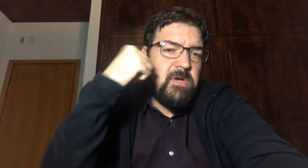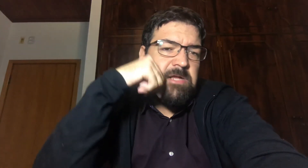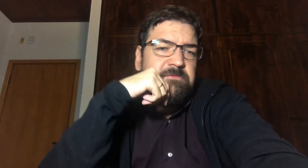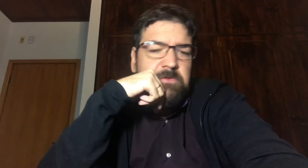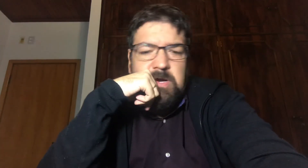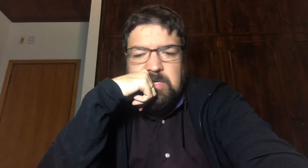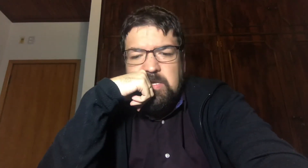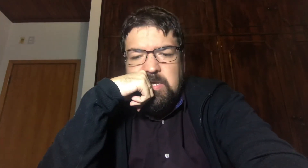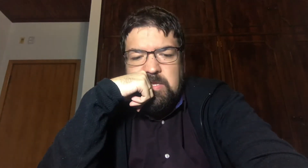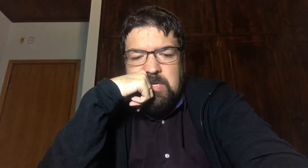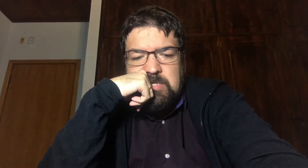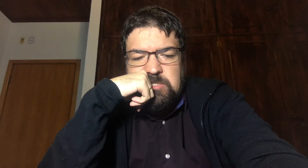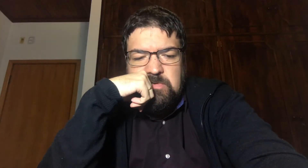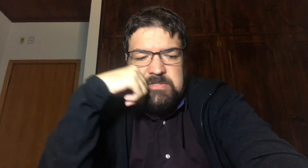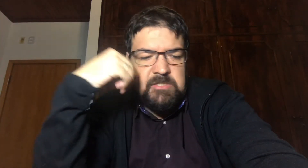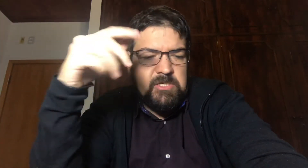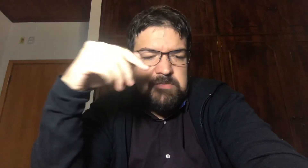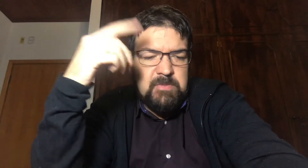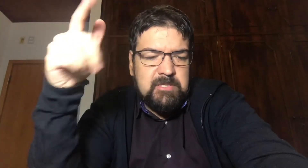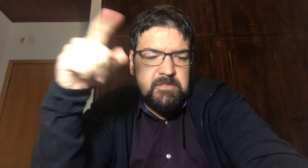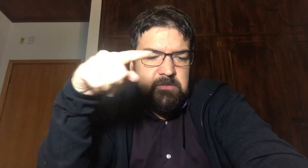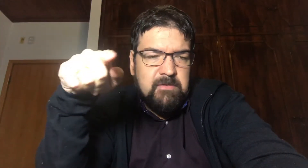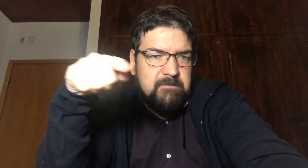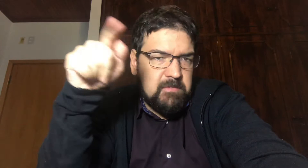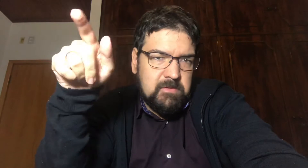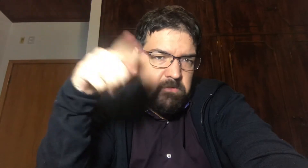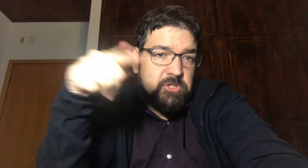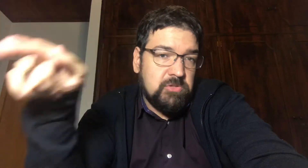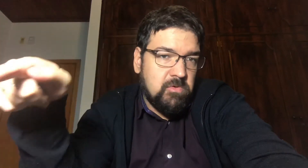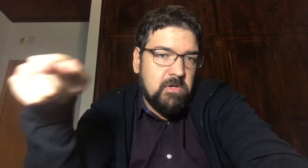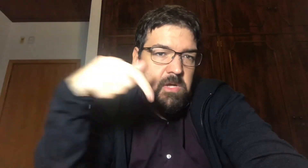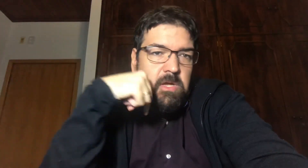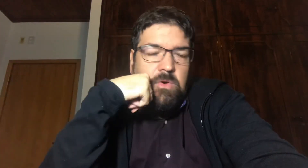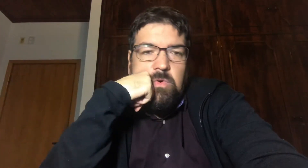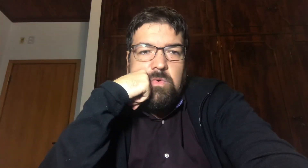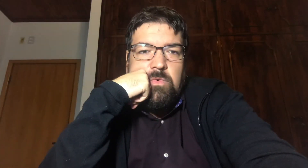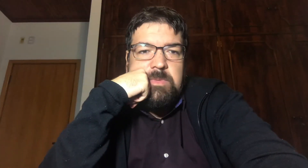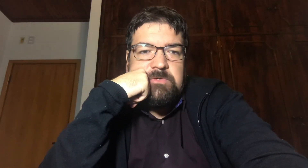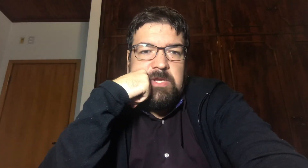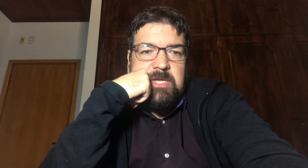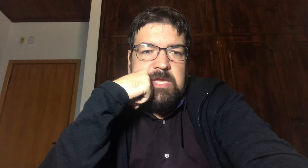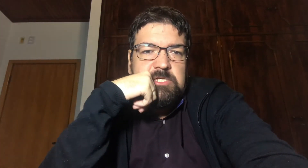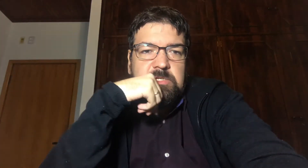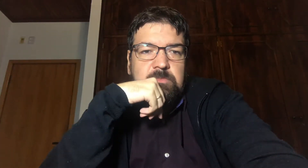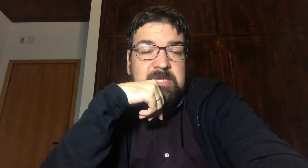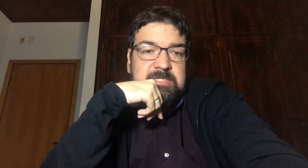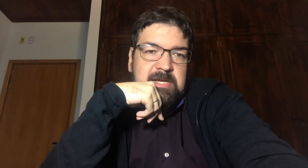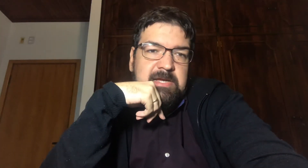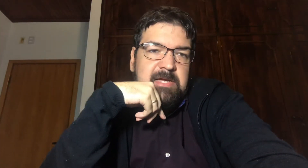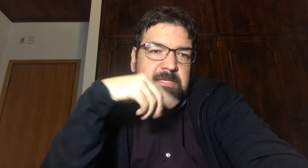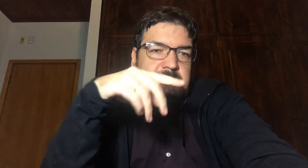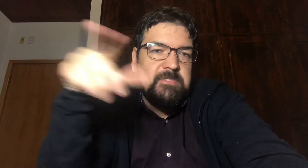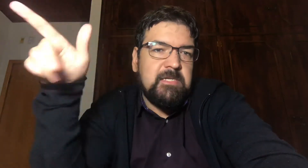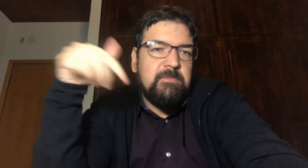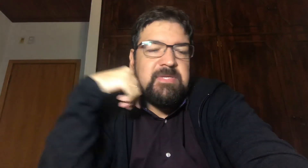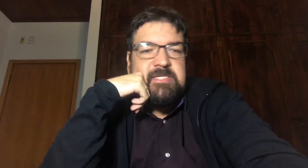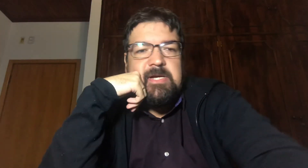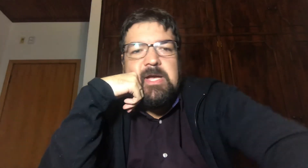do hard fork Que gerou essa chain split Que originou O Bitcoin Cash O BCH A sigla BCH